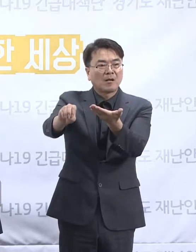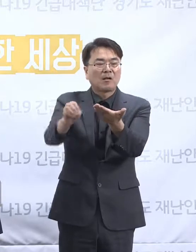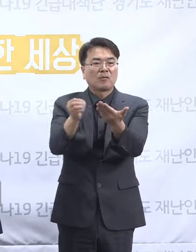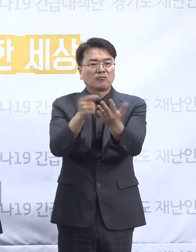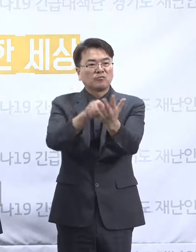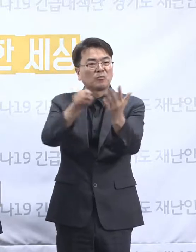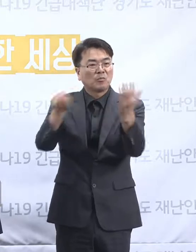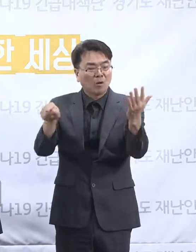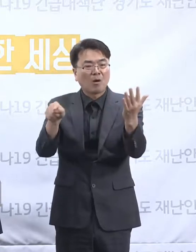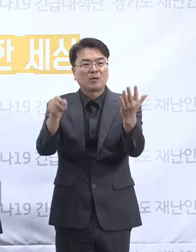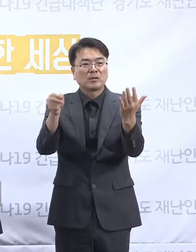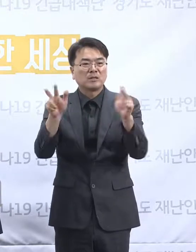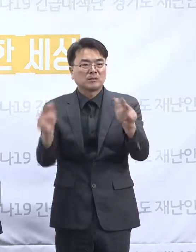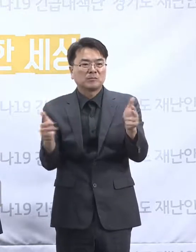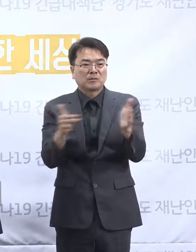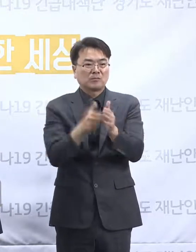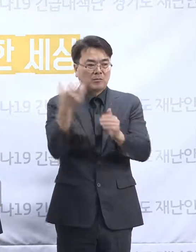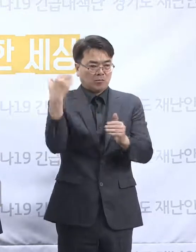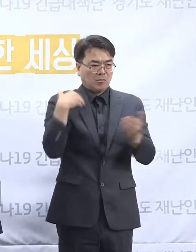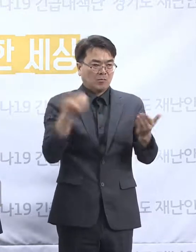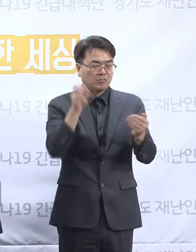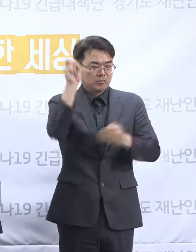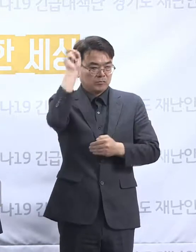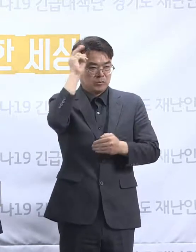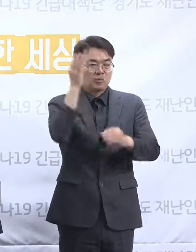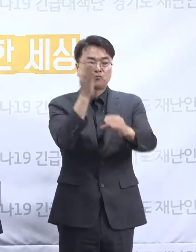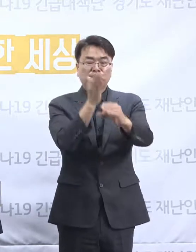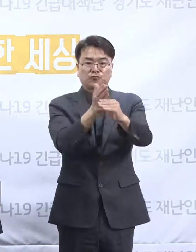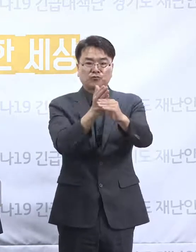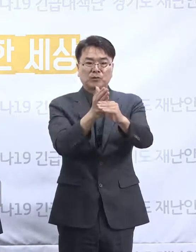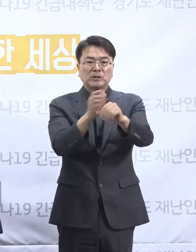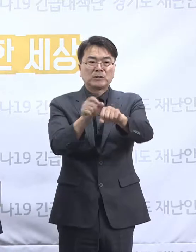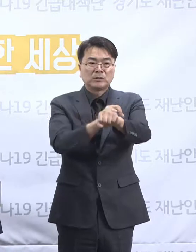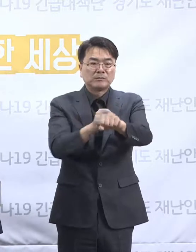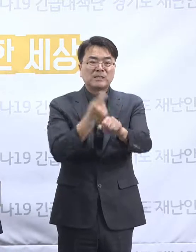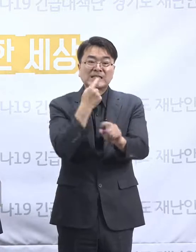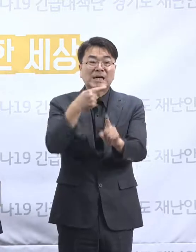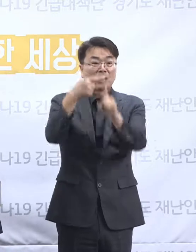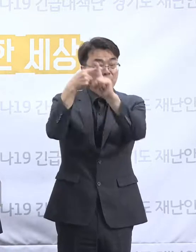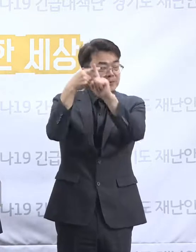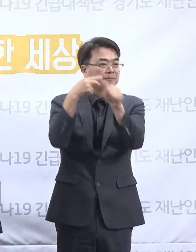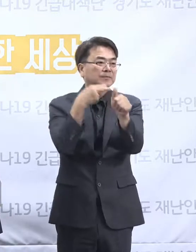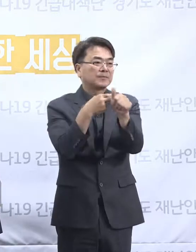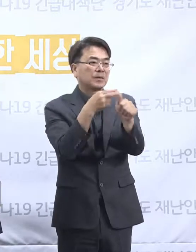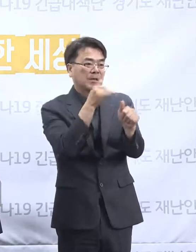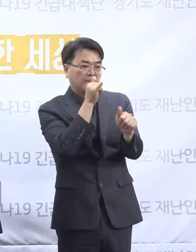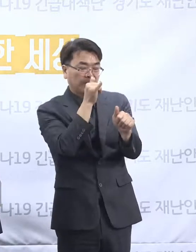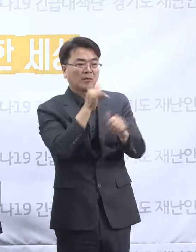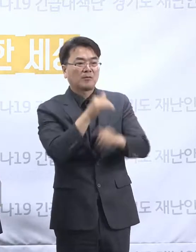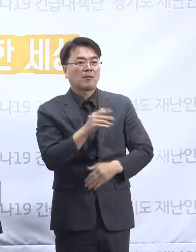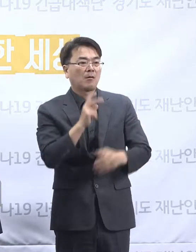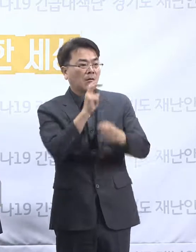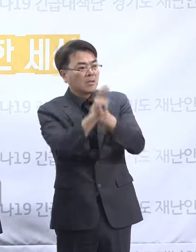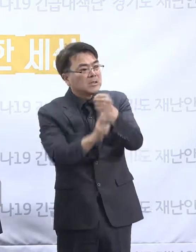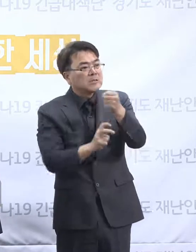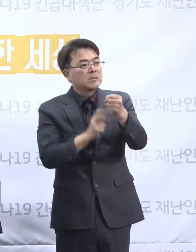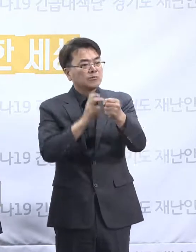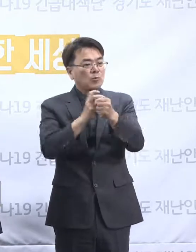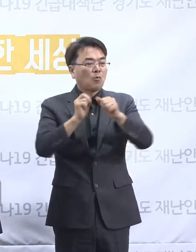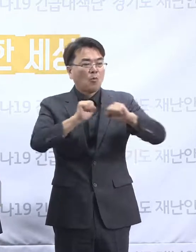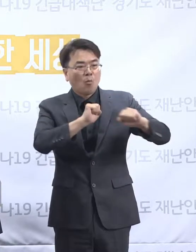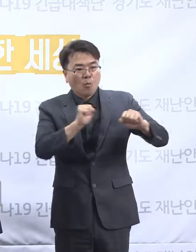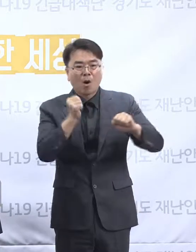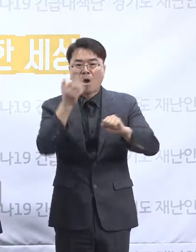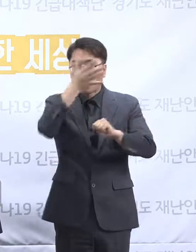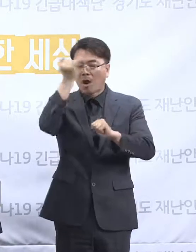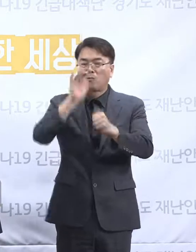해온 일을 하지 못하도록 하는 심지어는 간호사 선생님이 거기에 계시면서 한 20년 동안을 계속 할머니들을